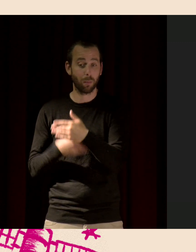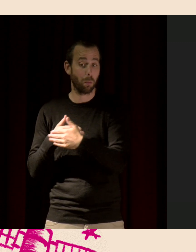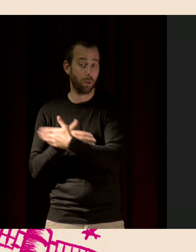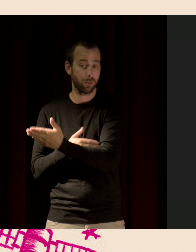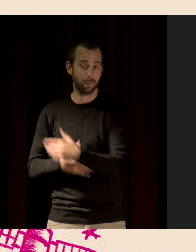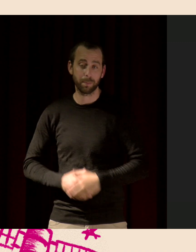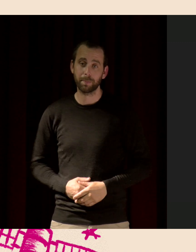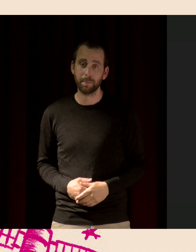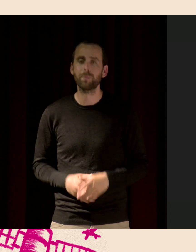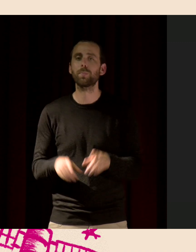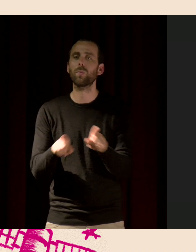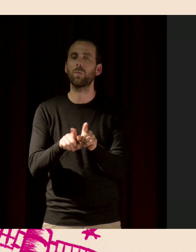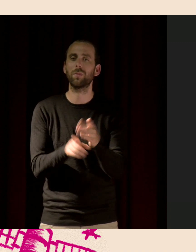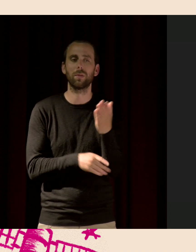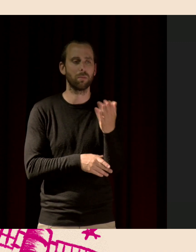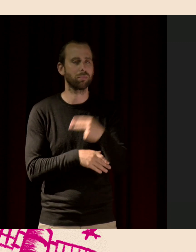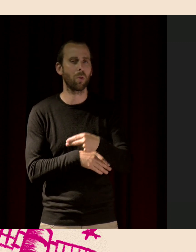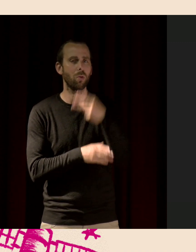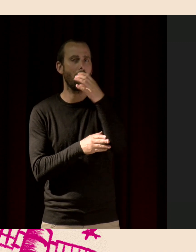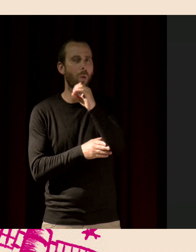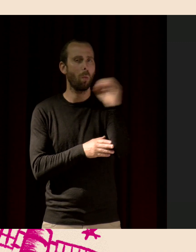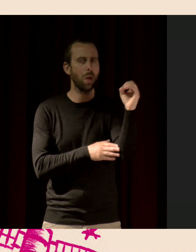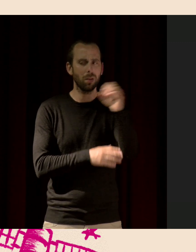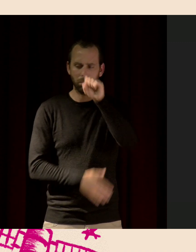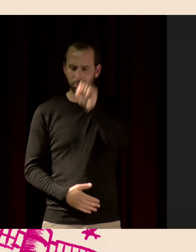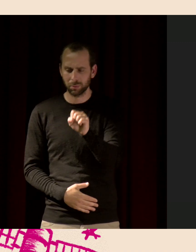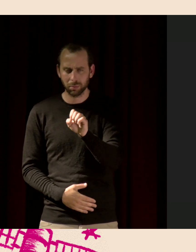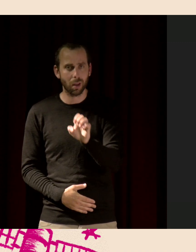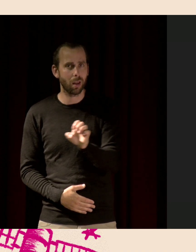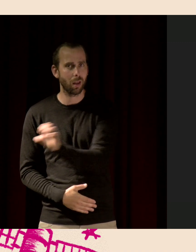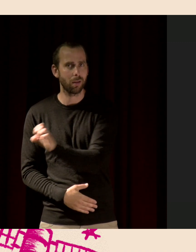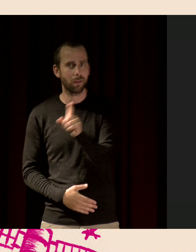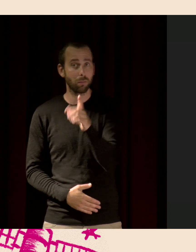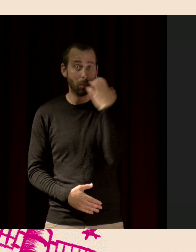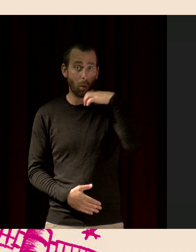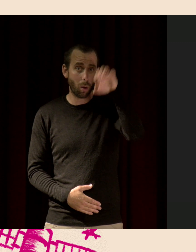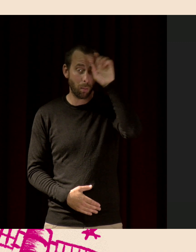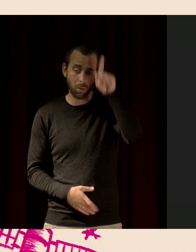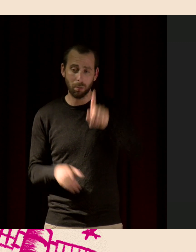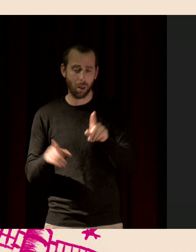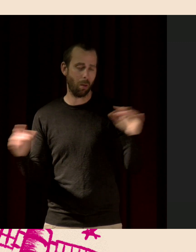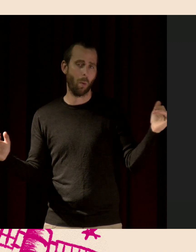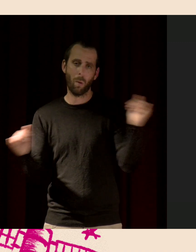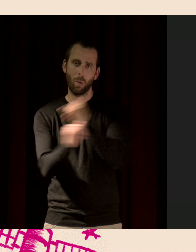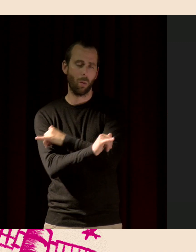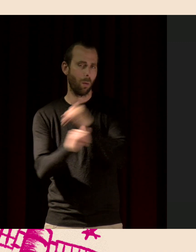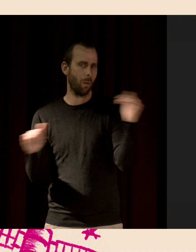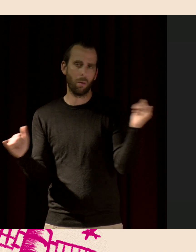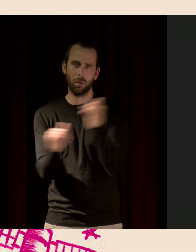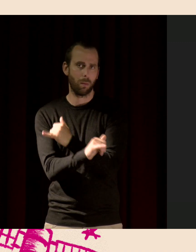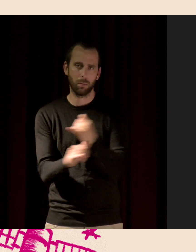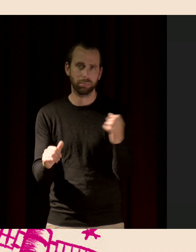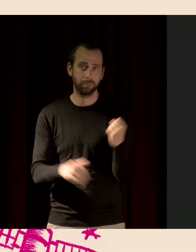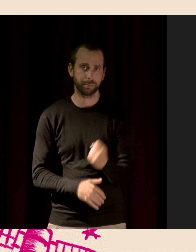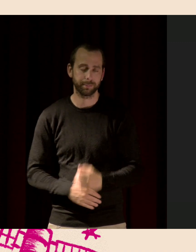passages nord-ouest, sud-est de l'Europe. Donc énormément d'avions qui passent. Si on regarde la